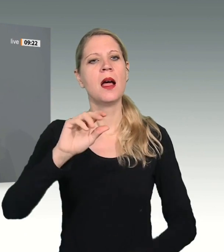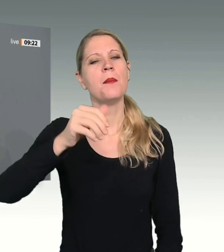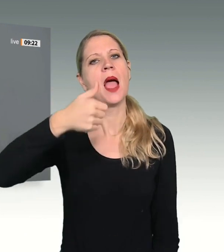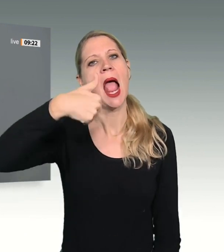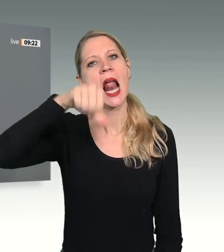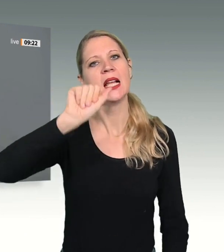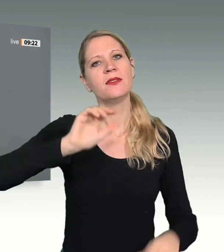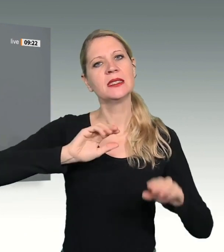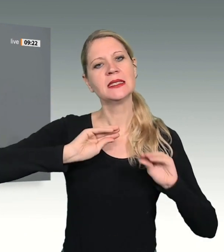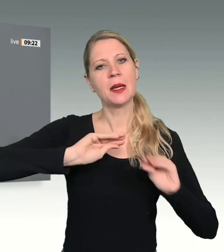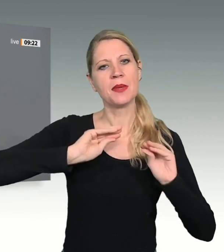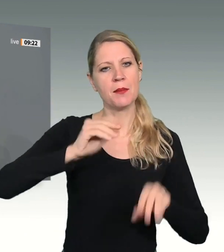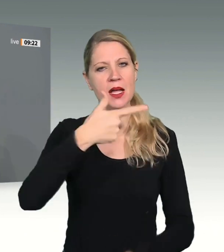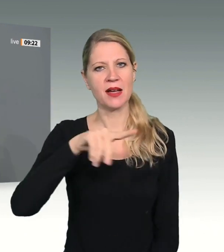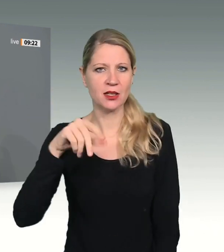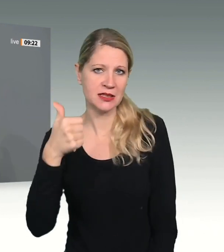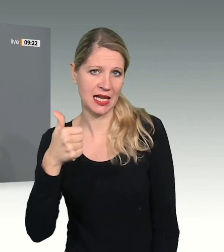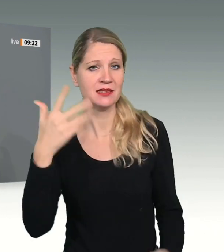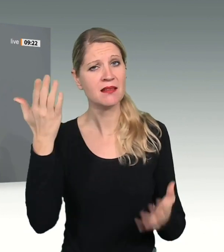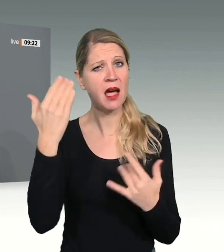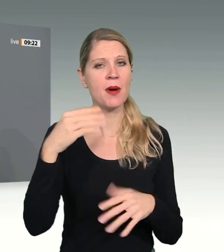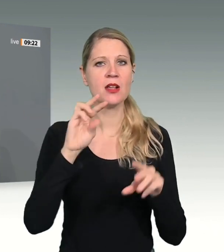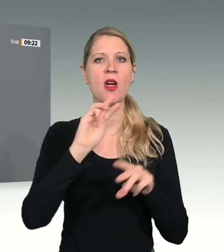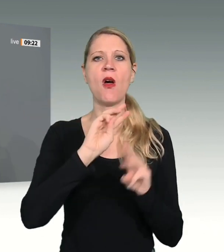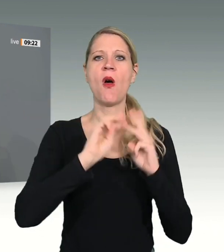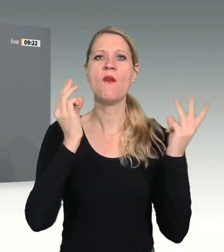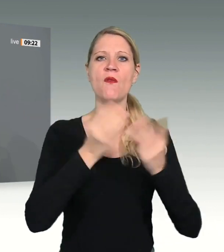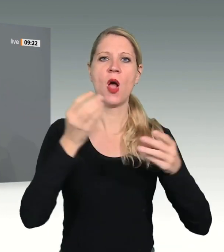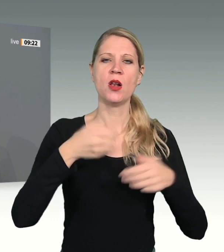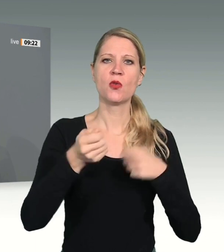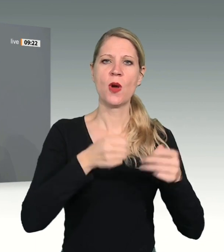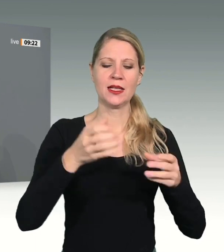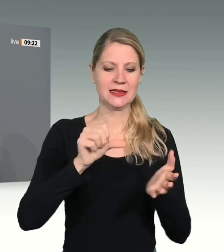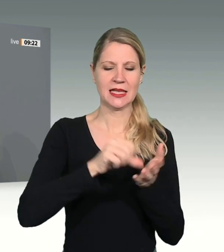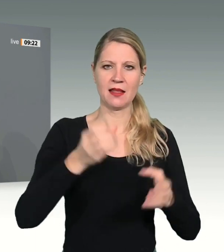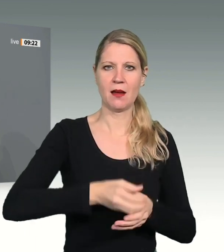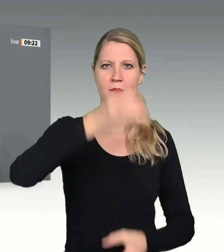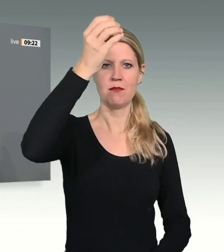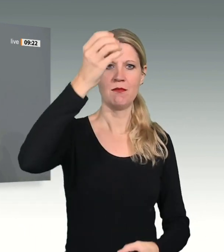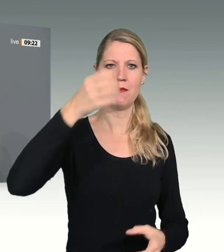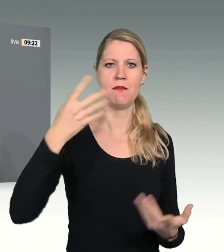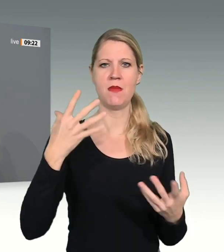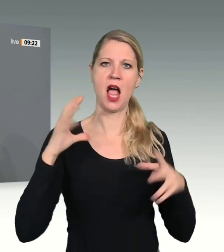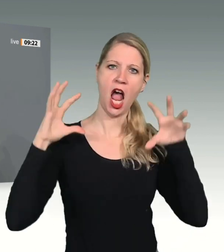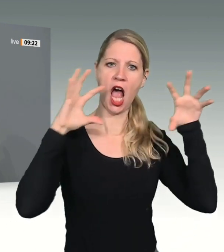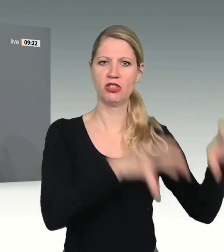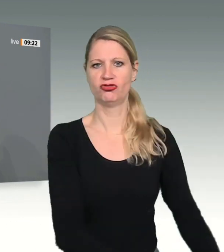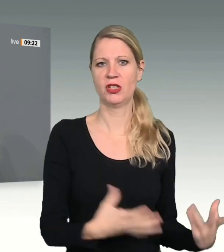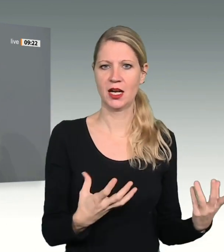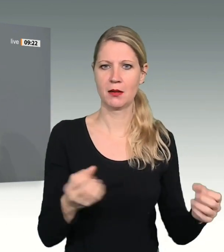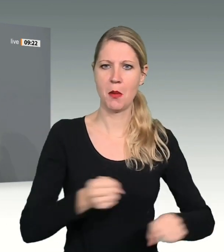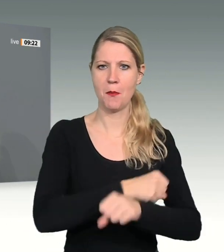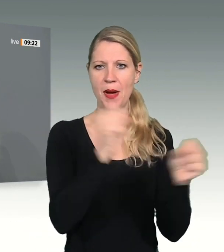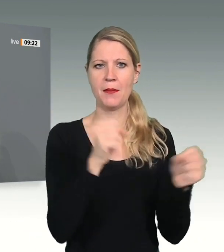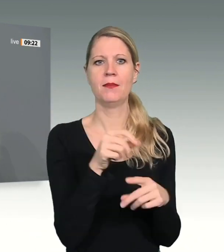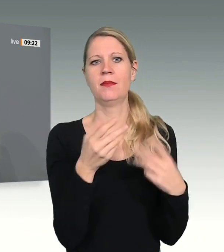Hindukusch verteidigt. Wir haben bis heute keine gute Antwort gefunden, wie wir auf solche Bedrohungen reagieren sollen.